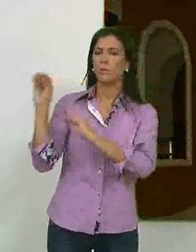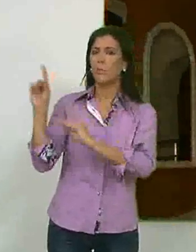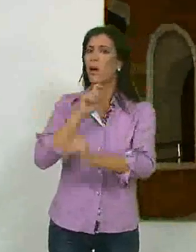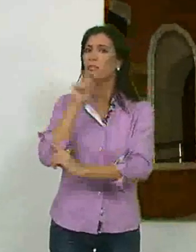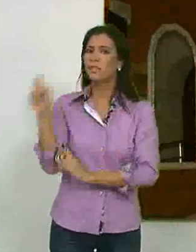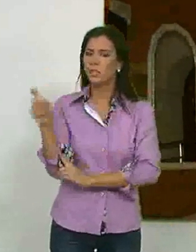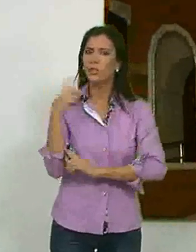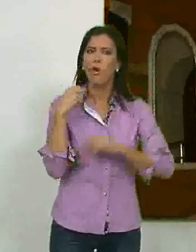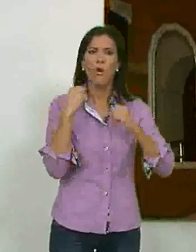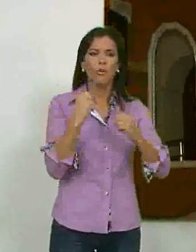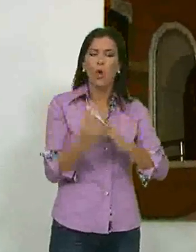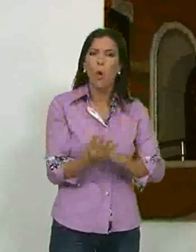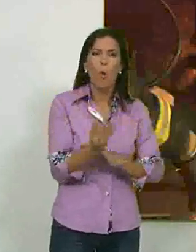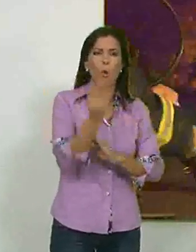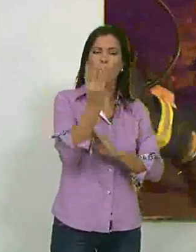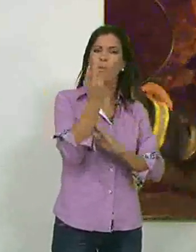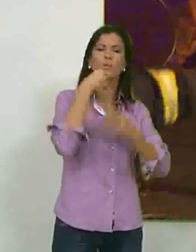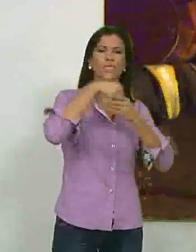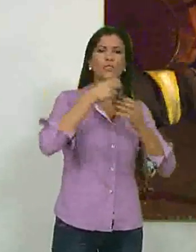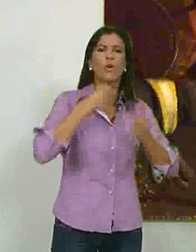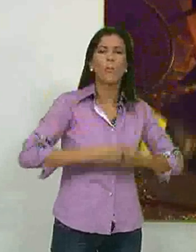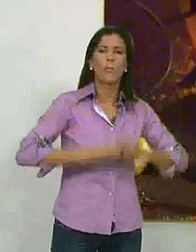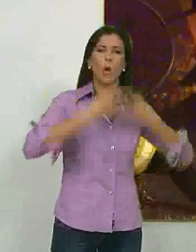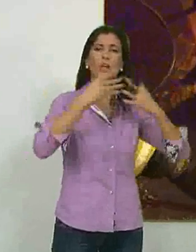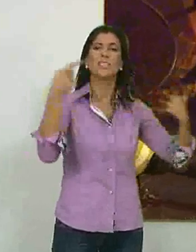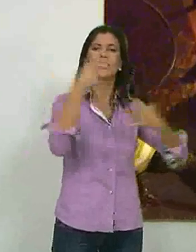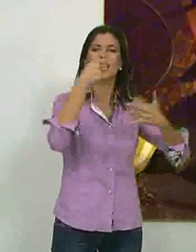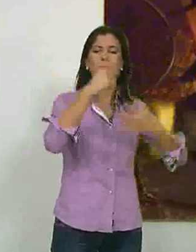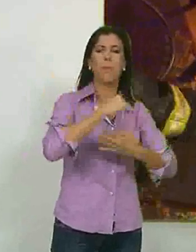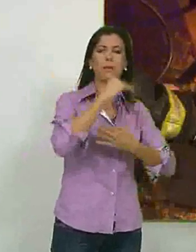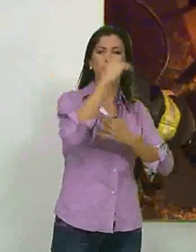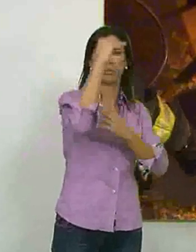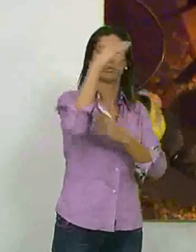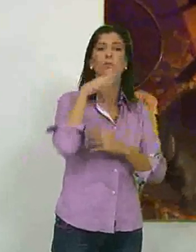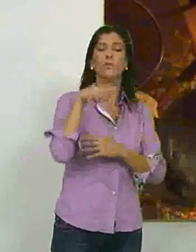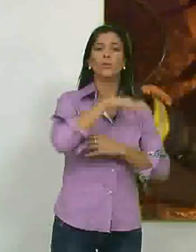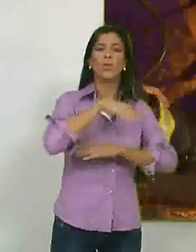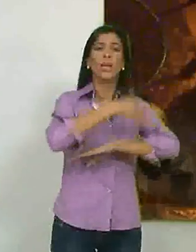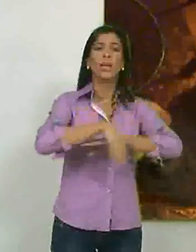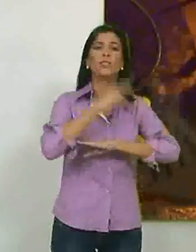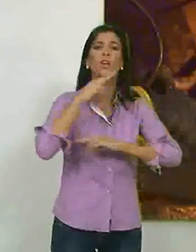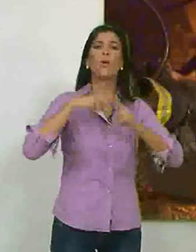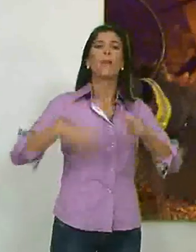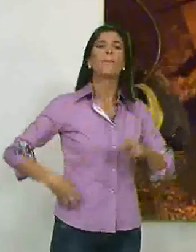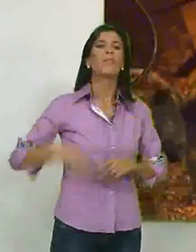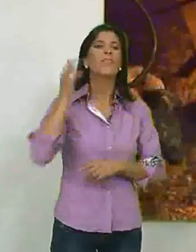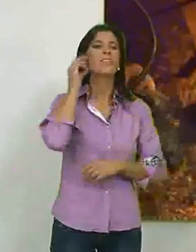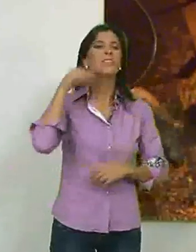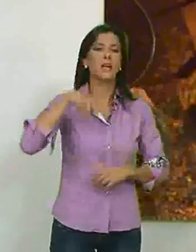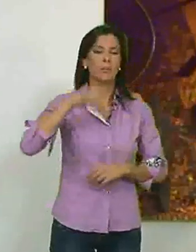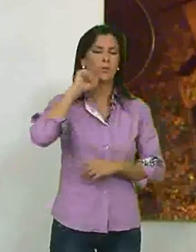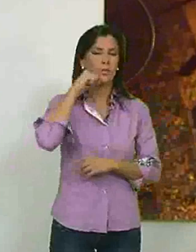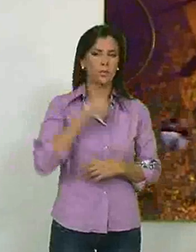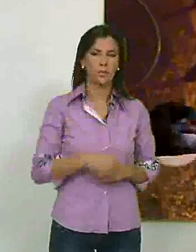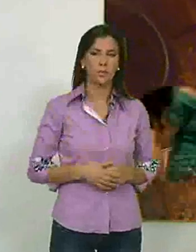que advertía de la fuerte humareda que había en un bloque de 6 plantas ubicado en la calle Princesa de Motril.